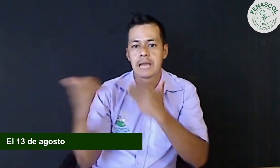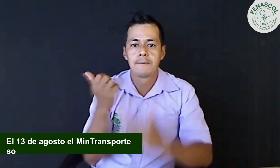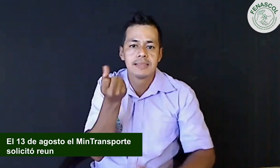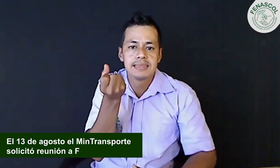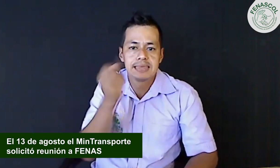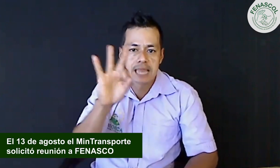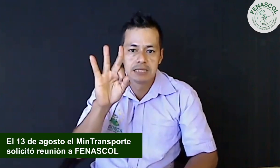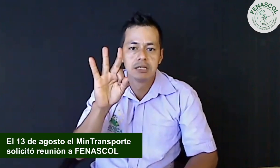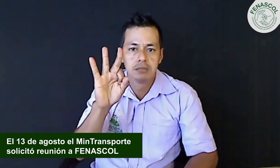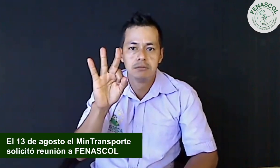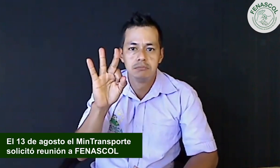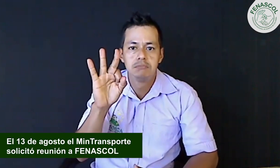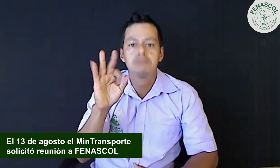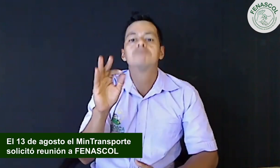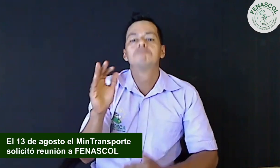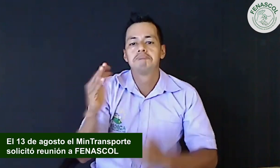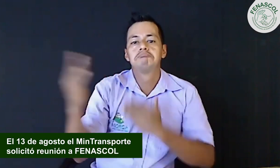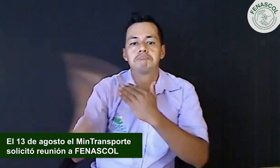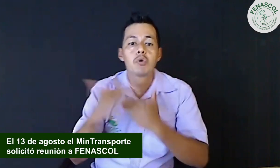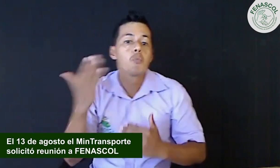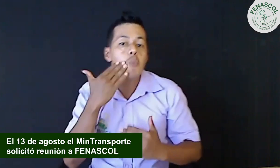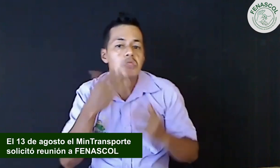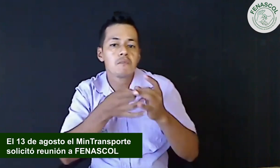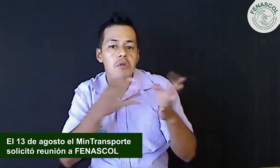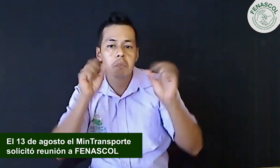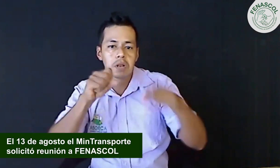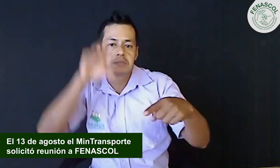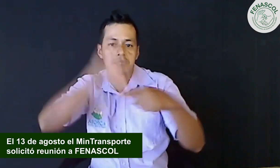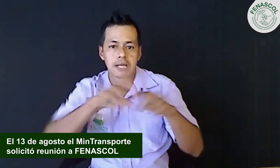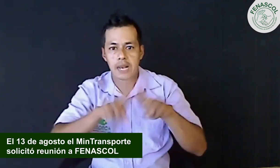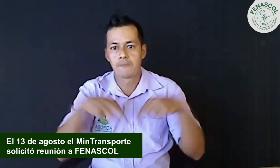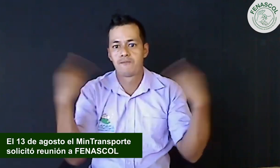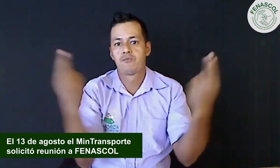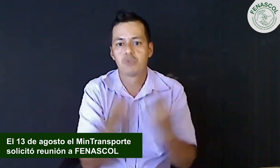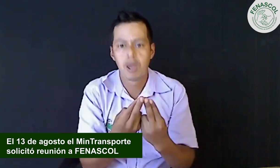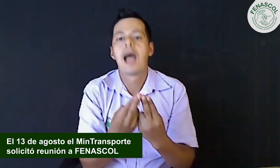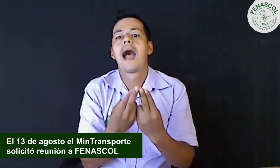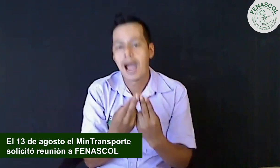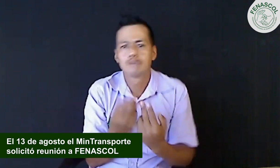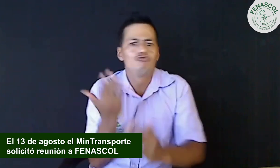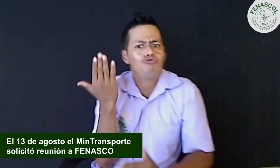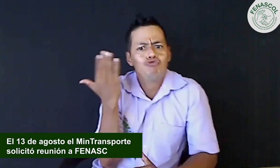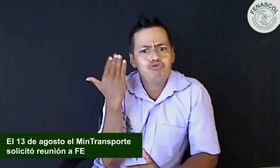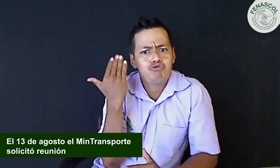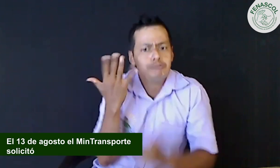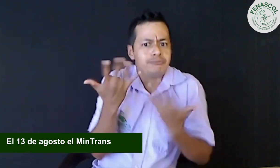pasado 13 el Ministerio de Transporte nos dio respuesta para una futura reunión